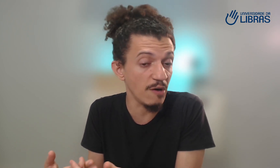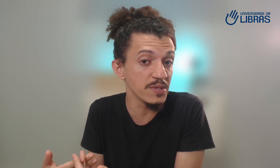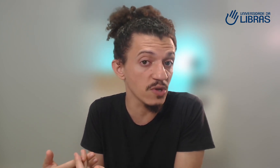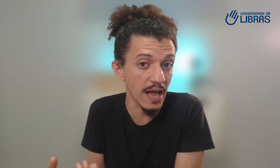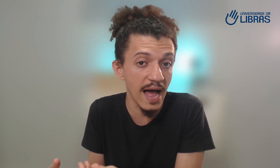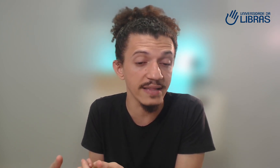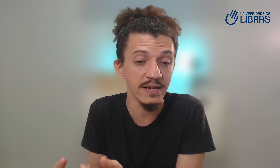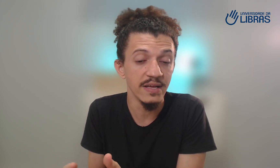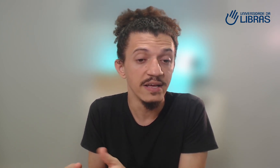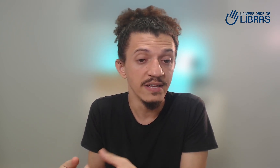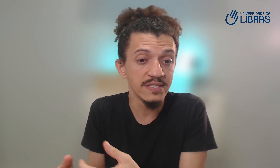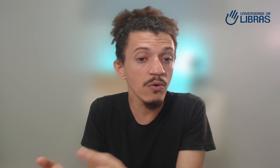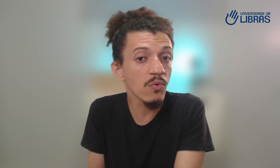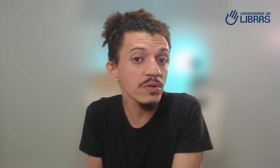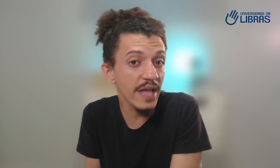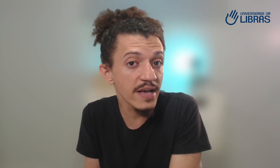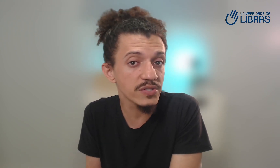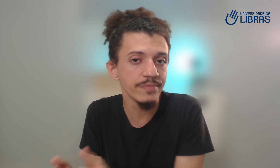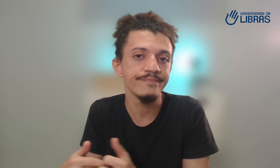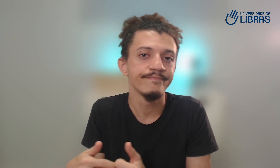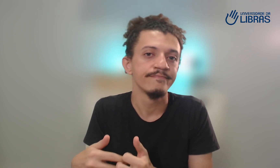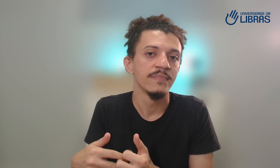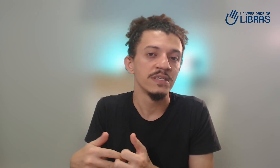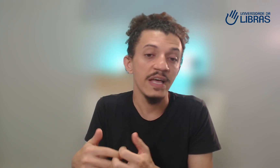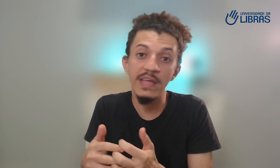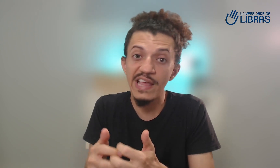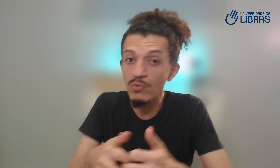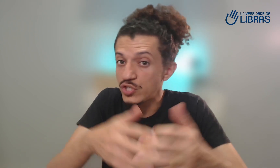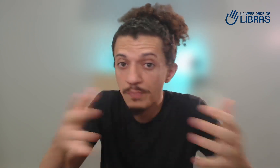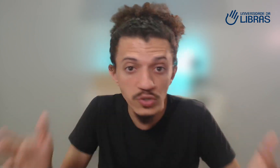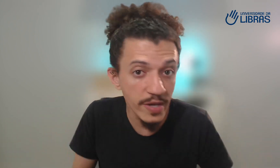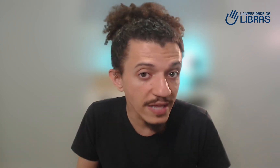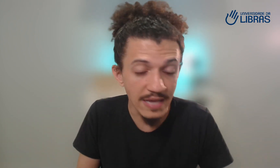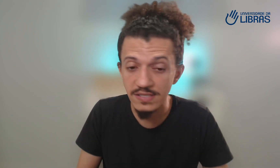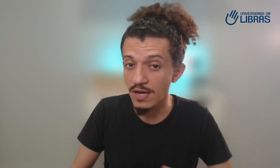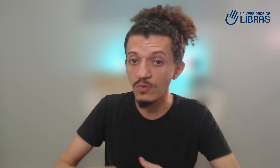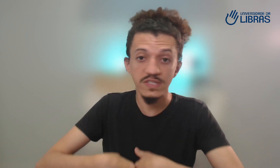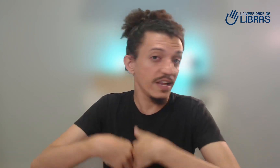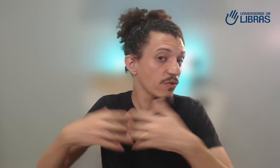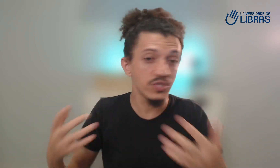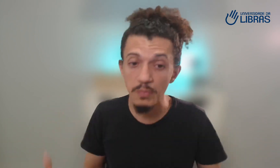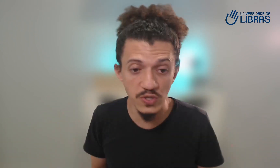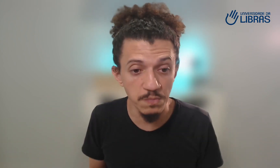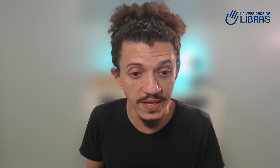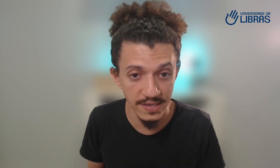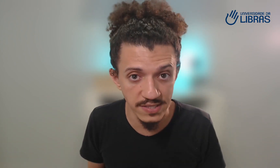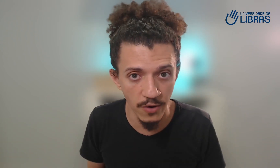forma isolada, sem um contexto, sem nenhum tipo de orientação, sem nenhum tipo de explicação